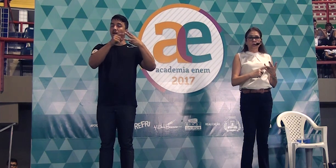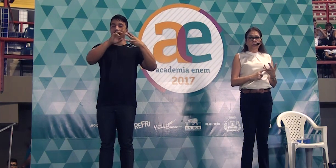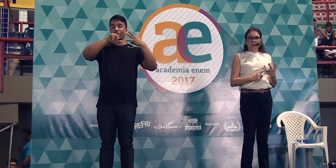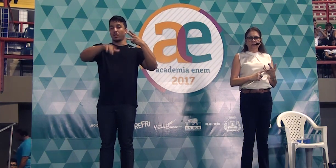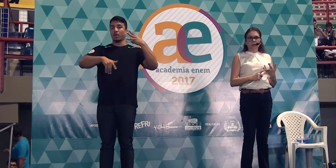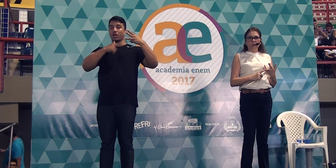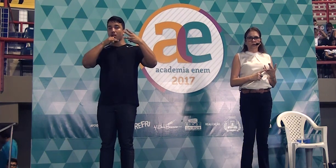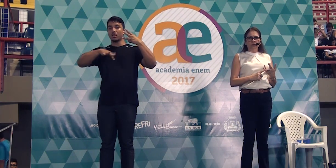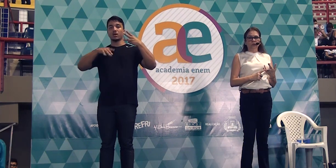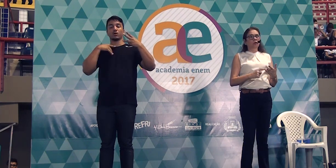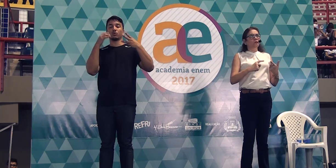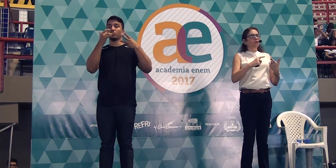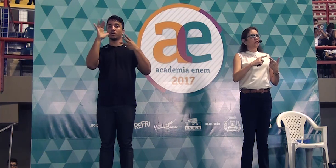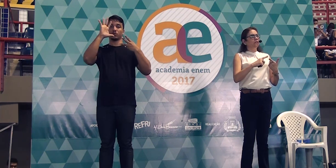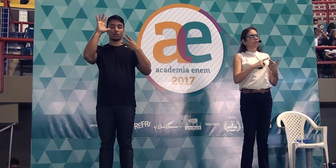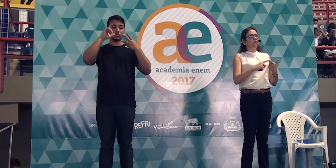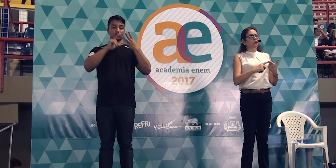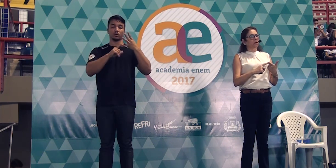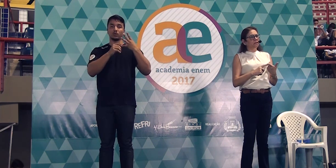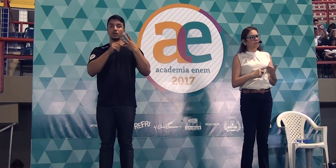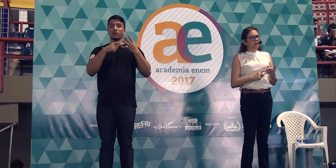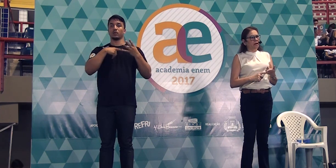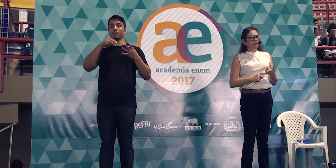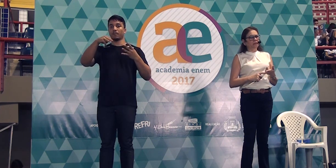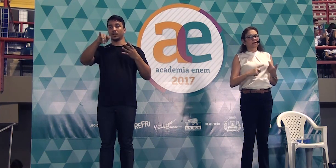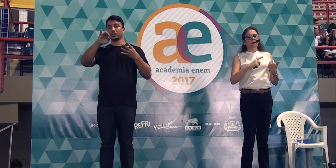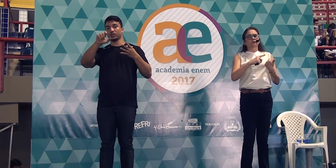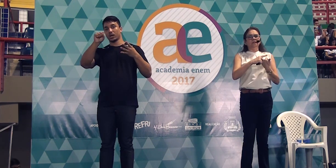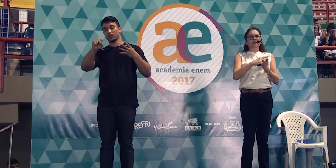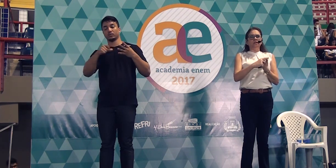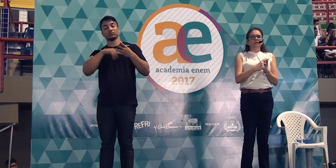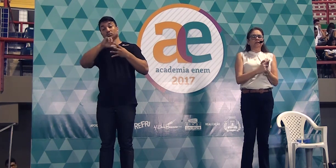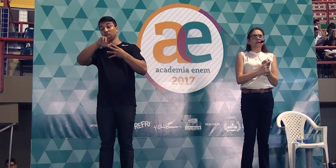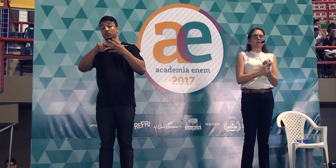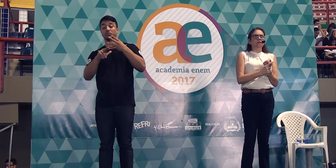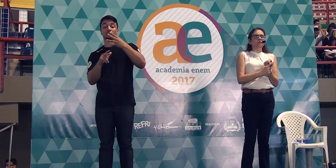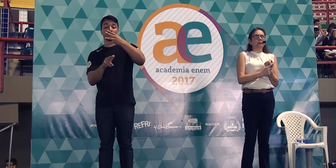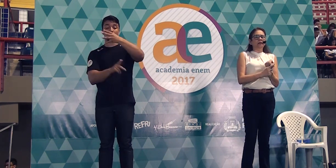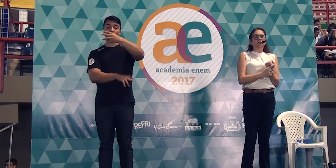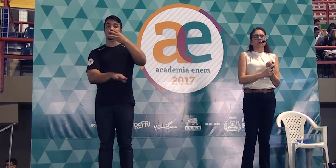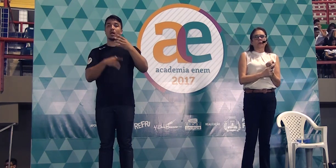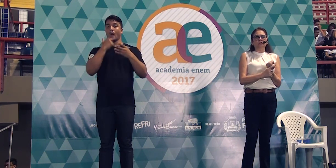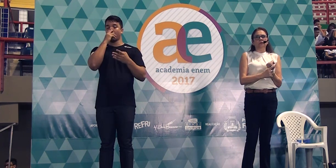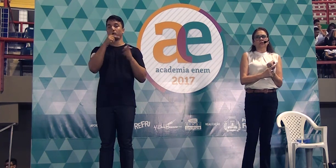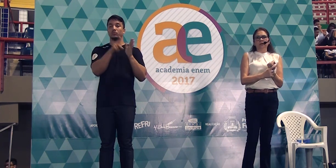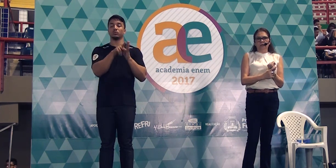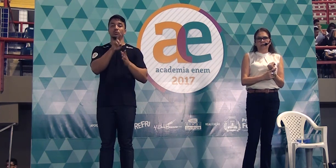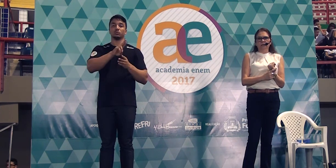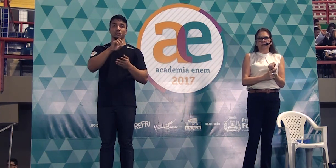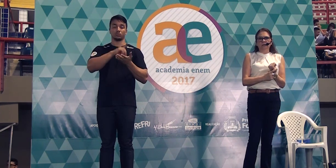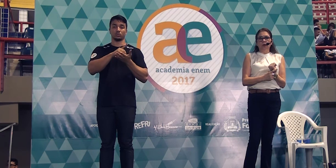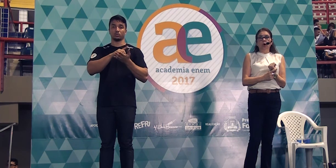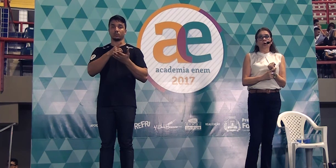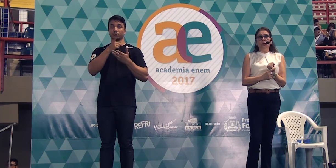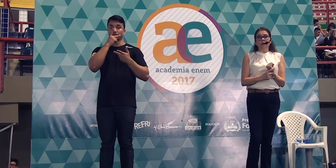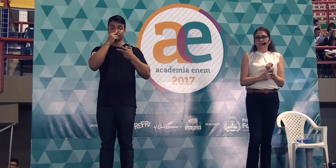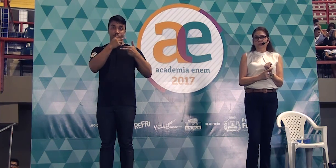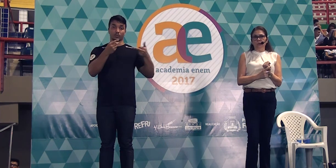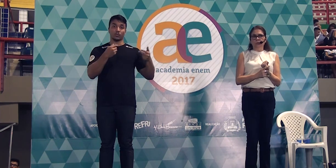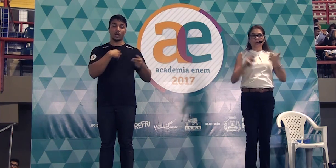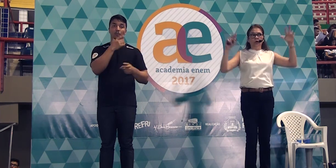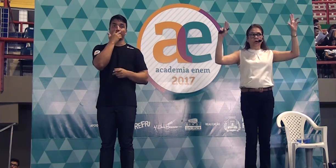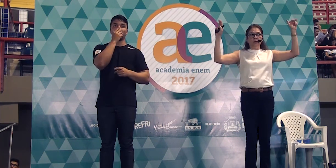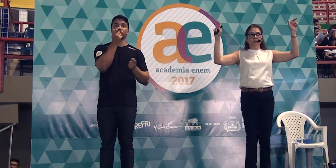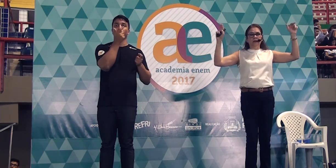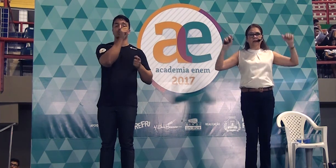diz líquido precioso, você diz mananciais, você diz grandes espaços com poções líquidas, ouro